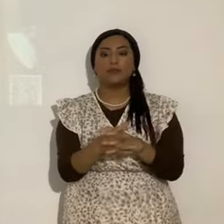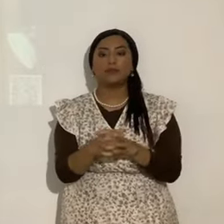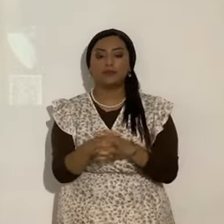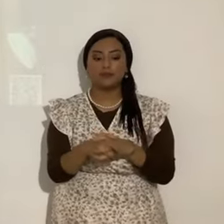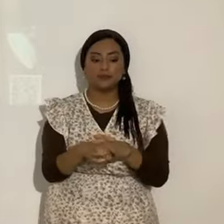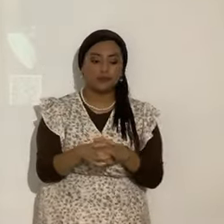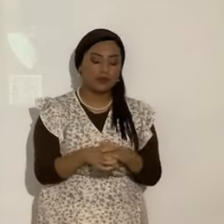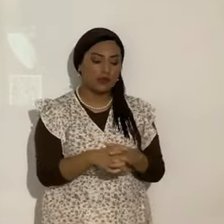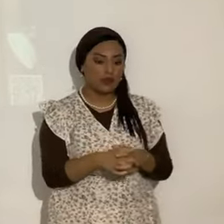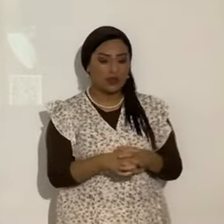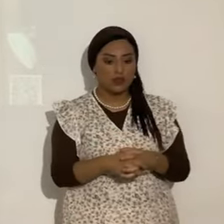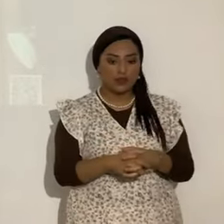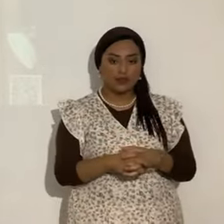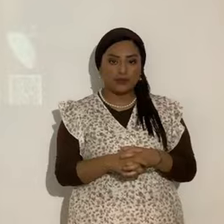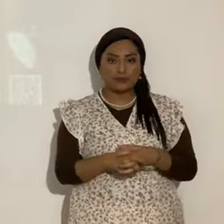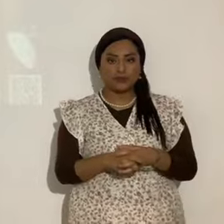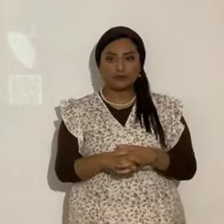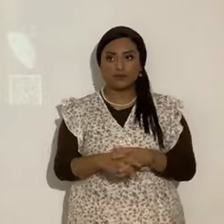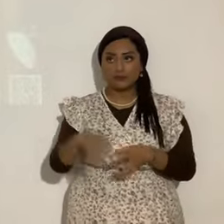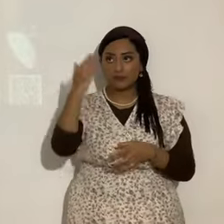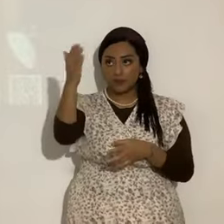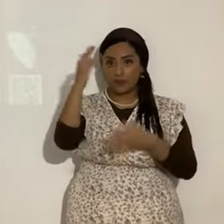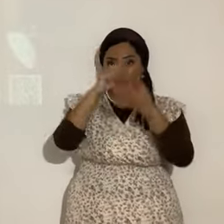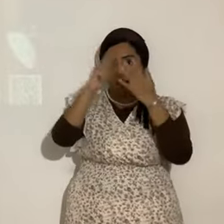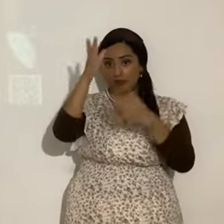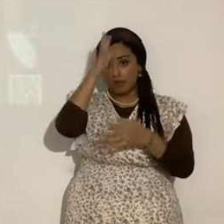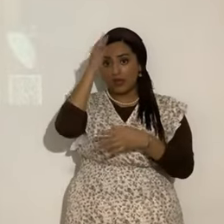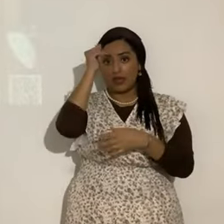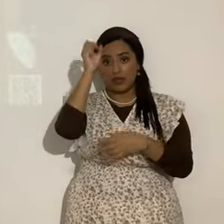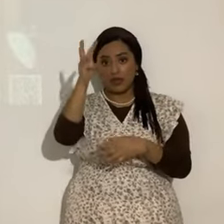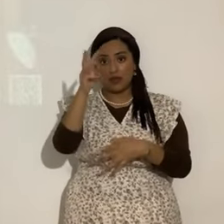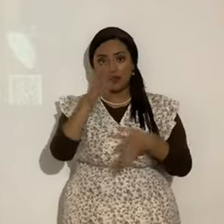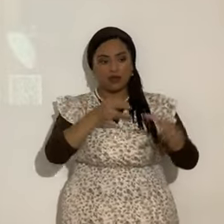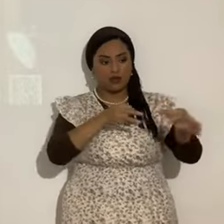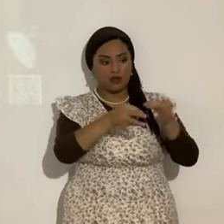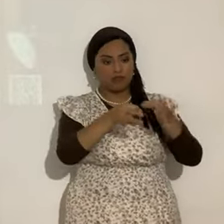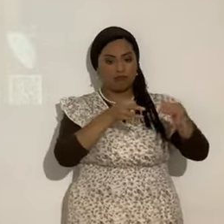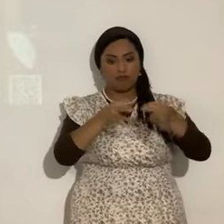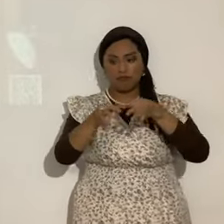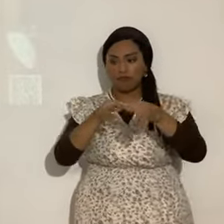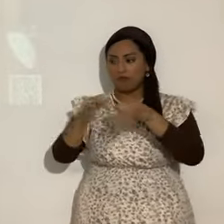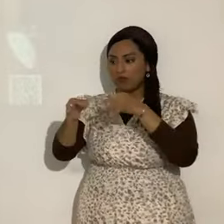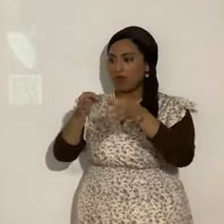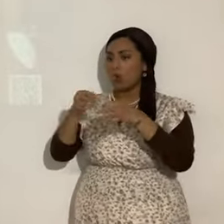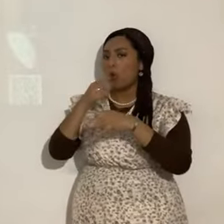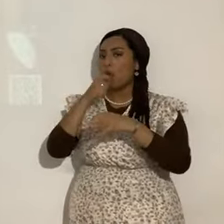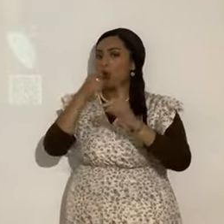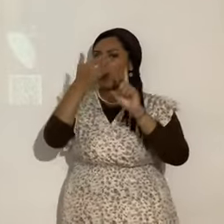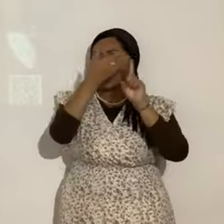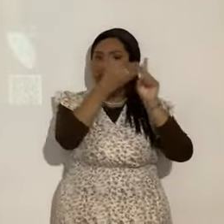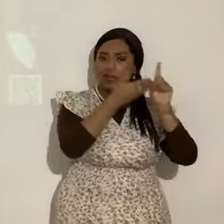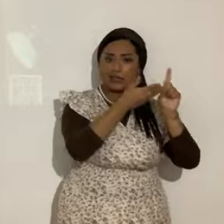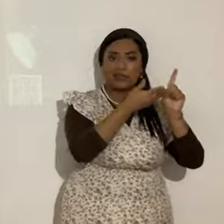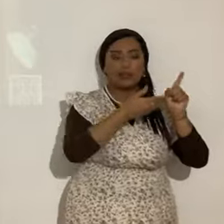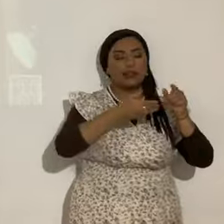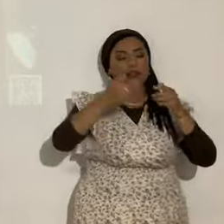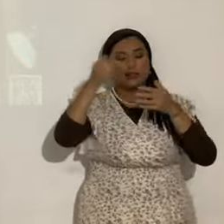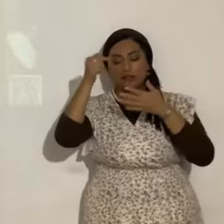Aquí. Él es el eterno. Yashua está ministrando. Tienes ser. Etcétera. Etcétera. Etcétera. Etcétera.